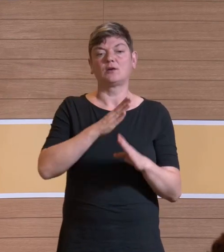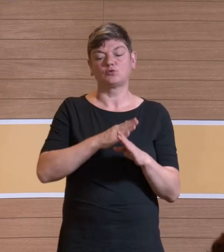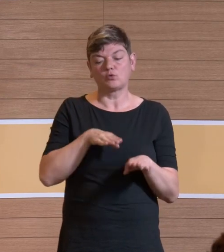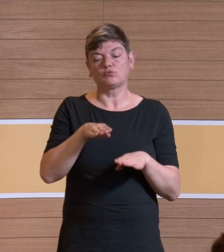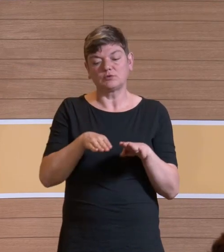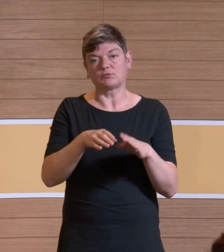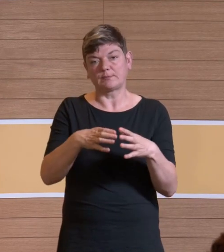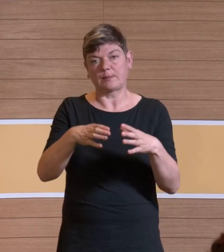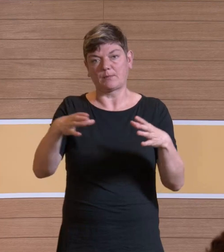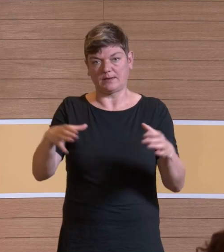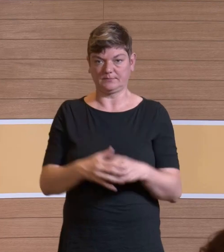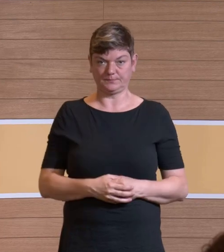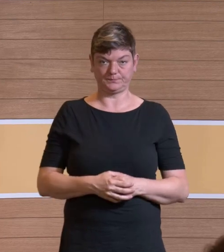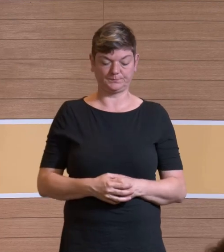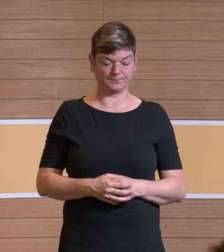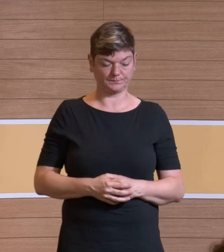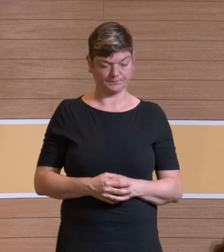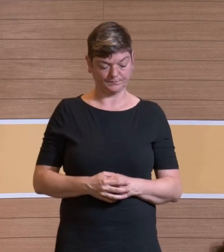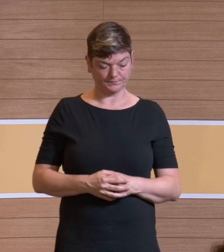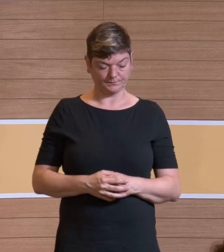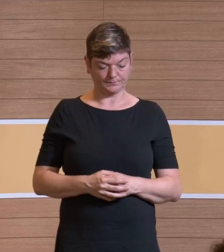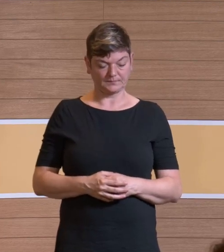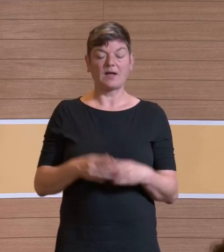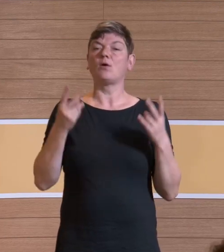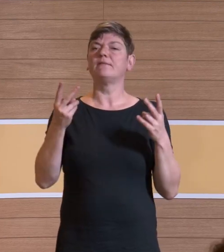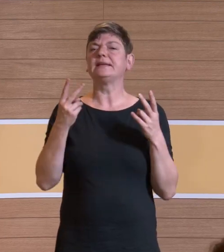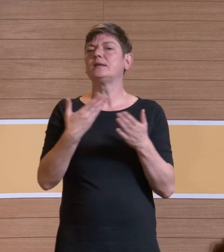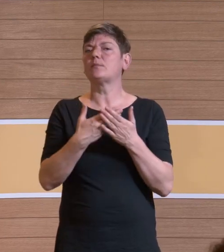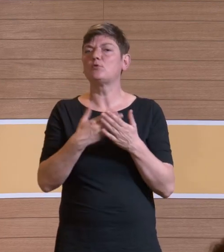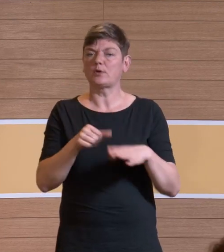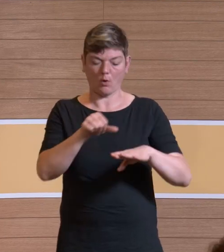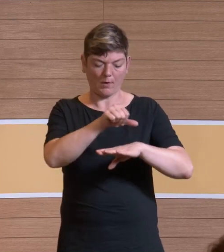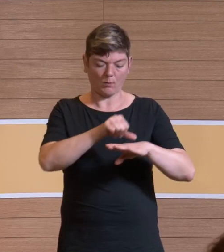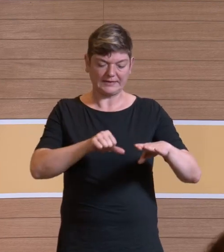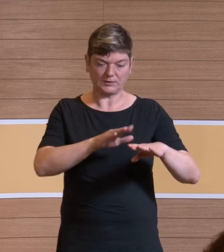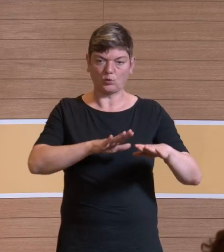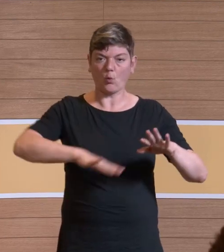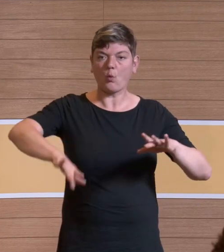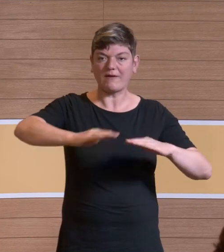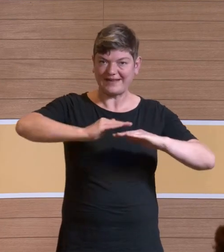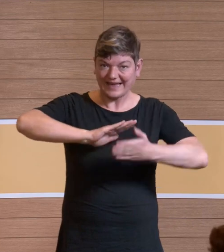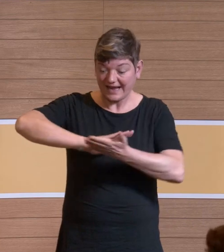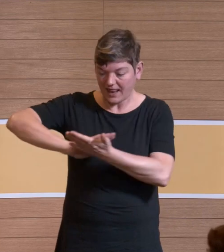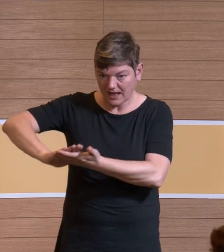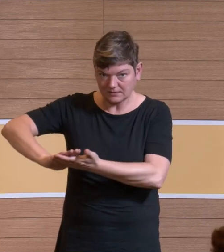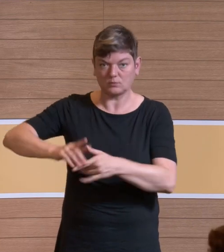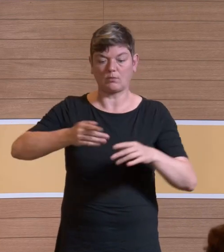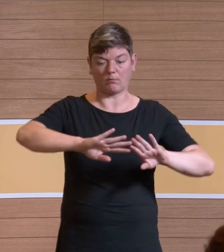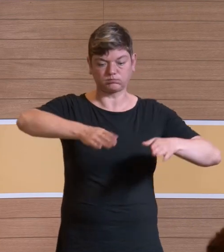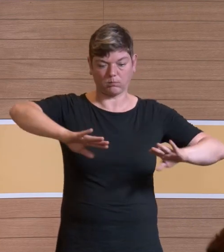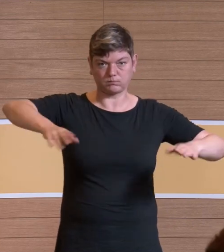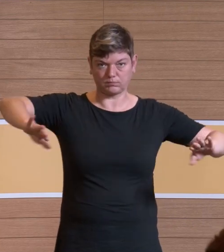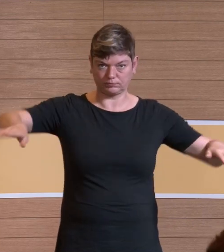dazu will ich jetzt aus Zeitgründen nicht eingehen. Ein ganz wichtiger Punkt, ob die Oberfläche beim Operateur glatt ist oder ob Sie da ein